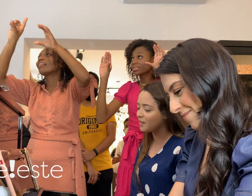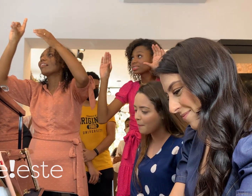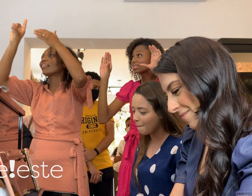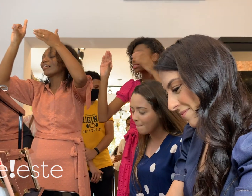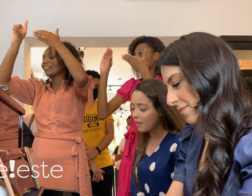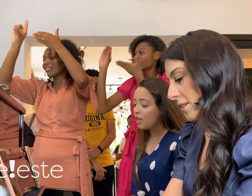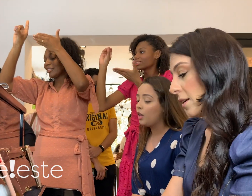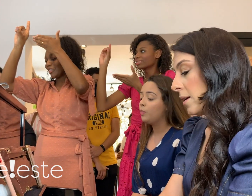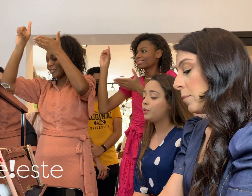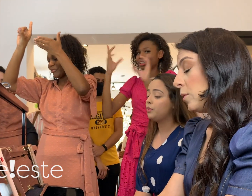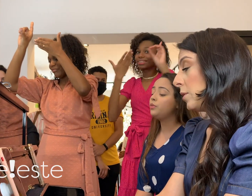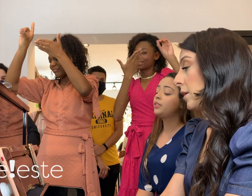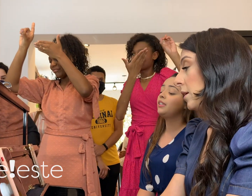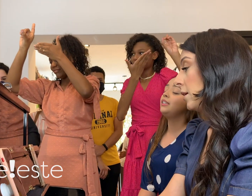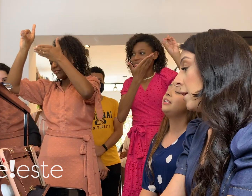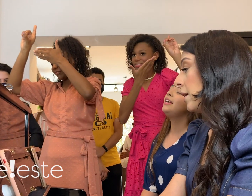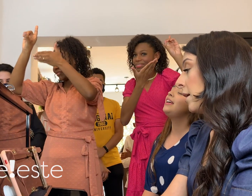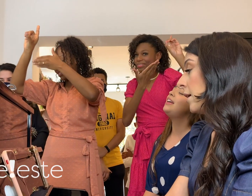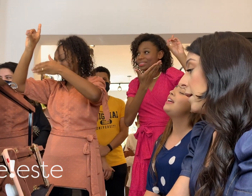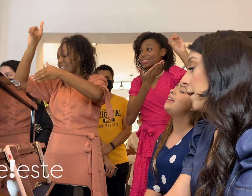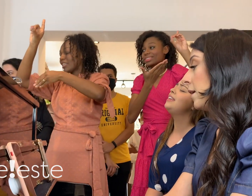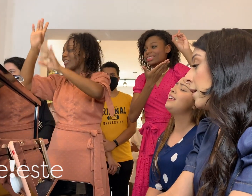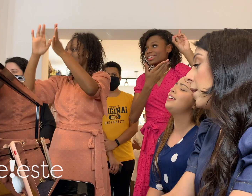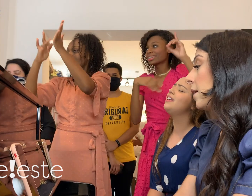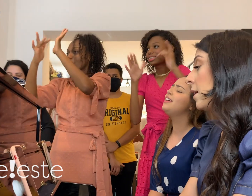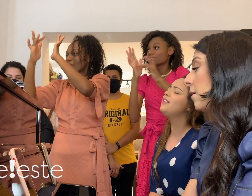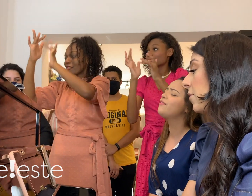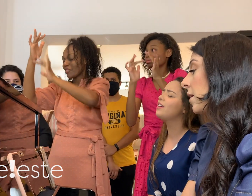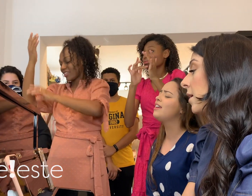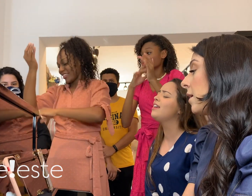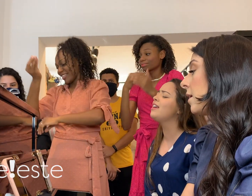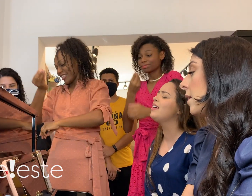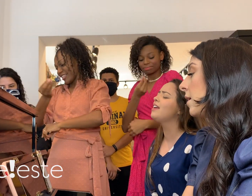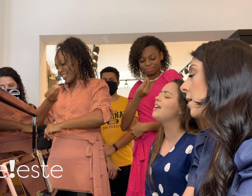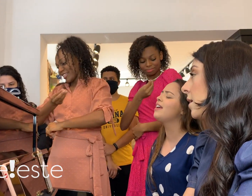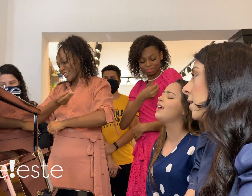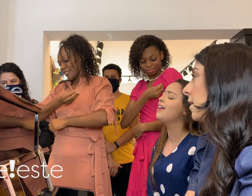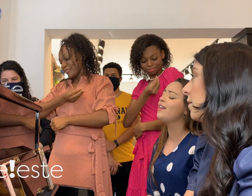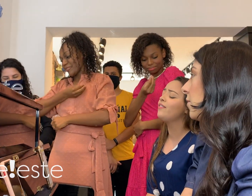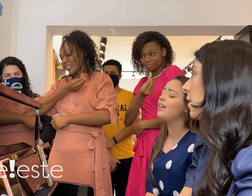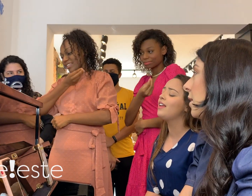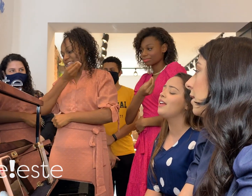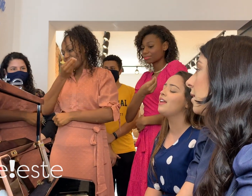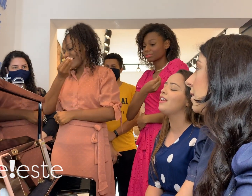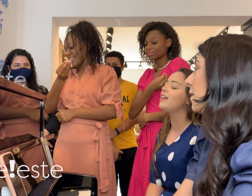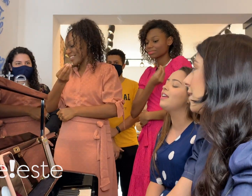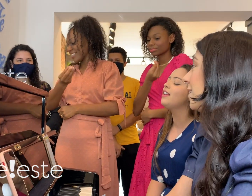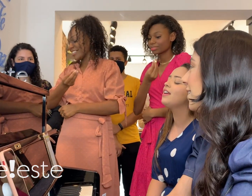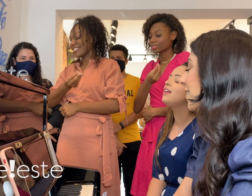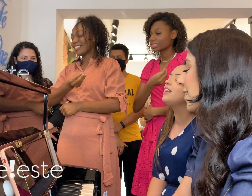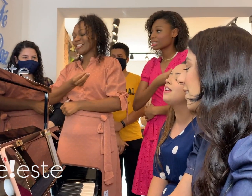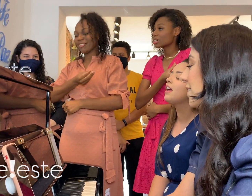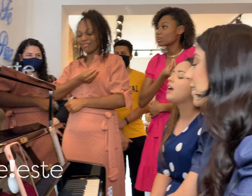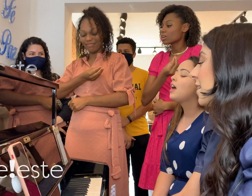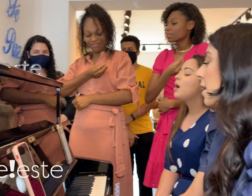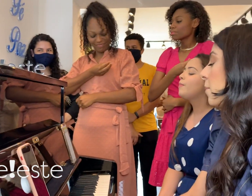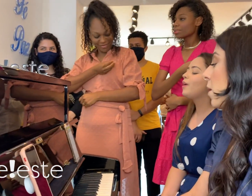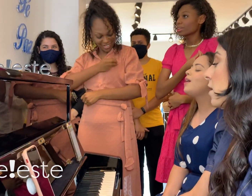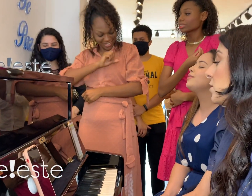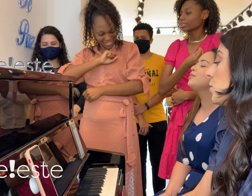O que Ele vive, posso